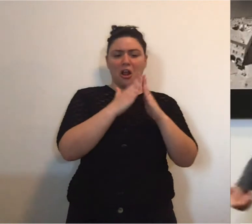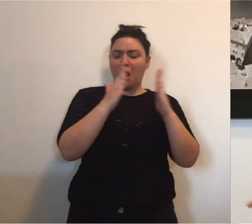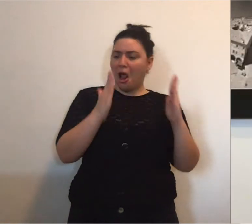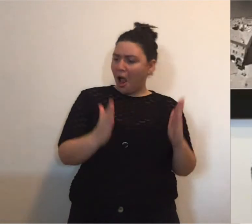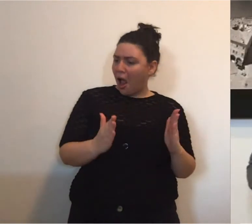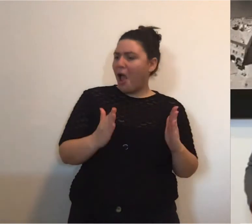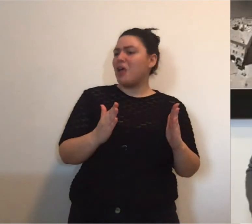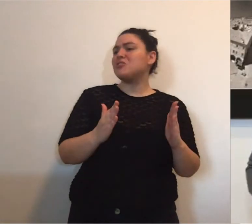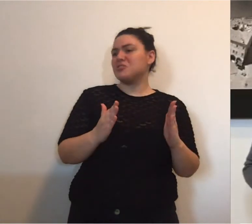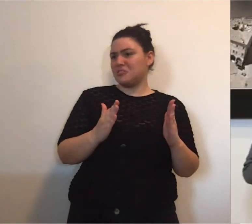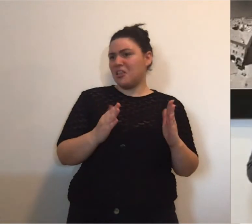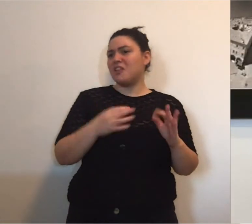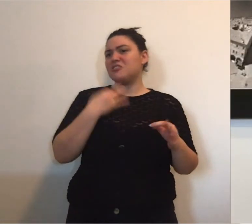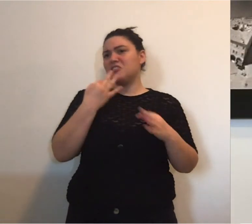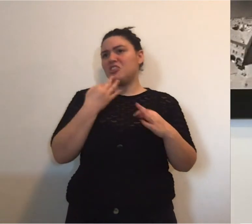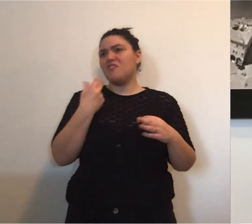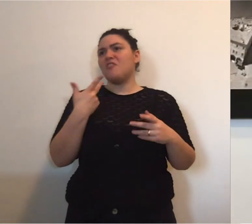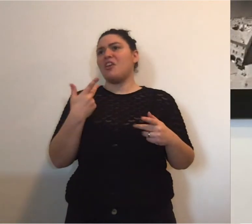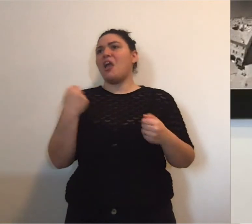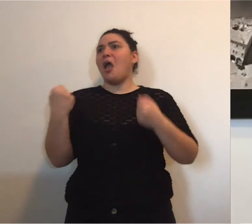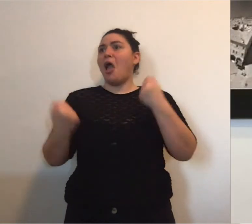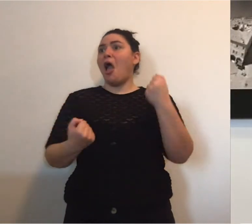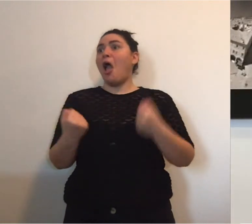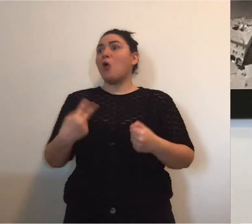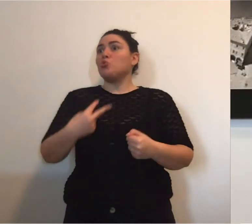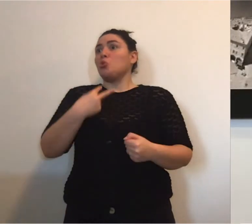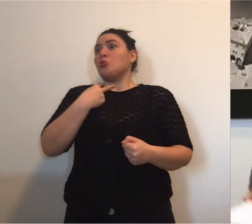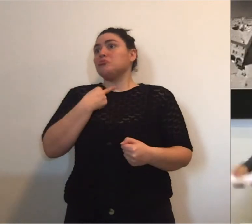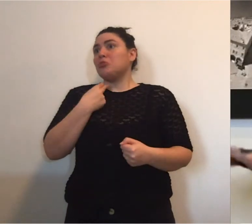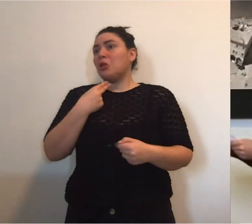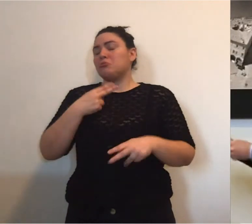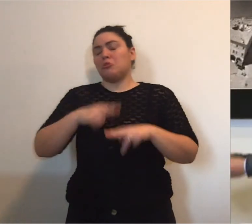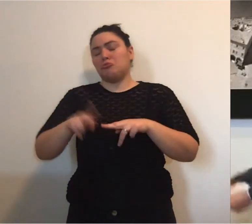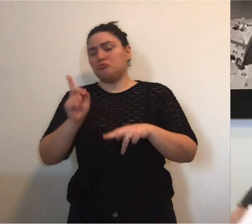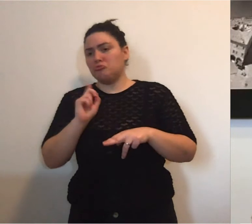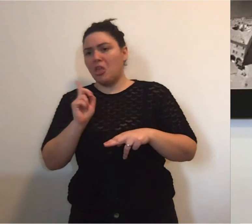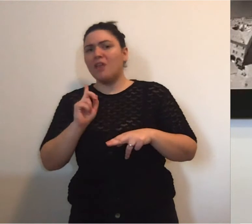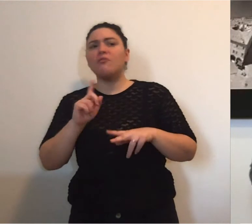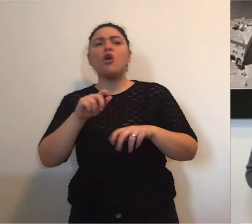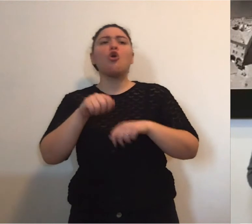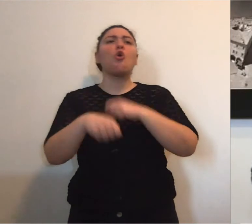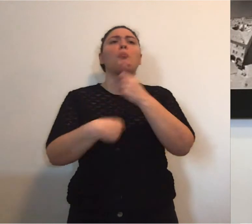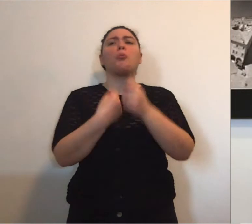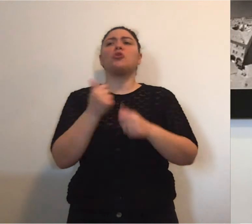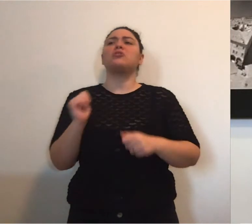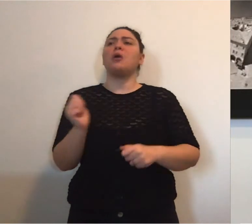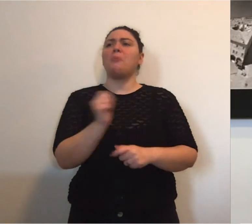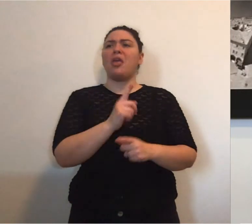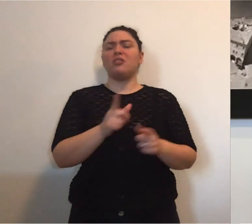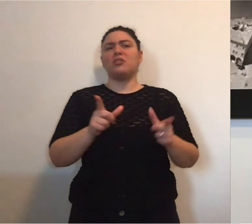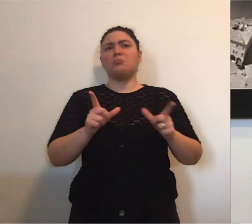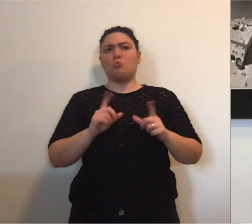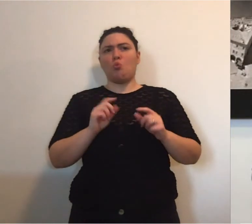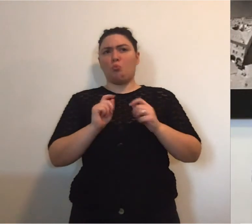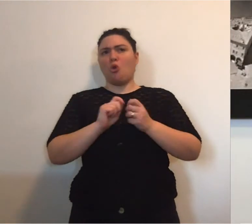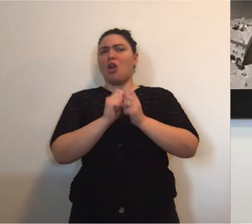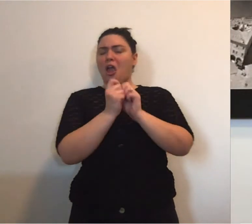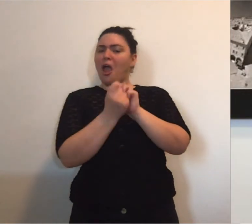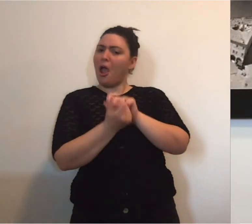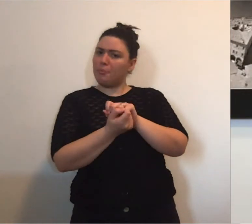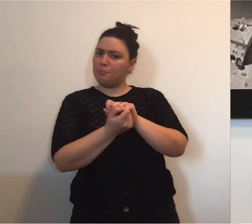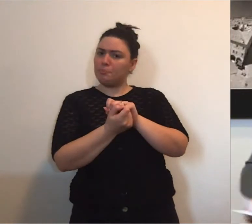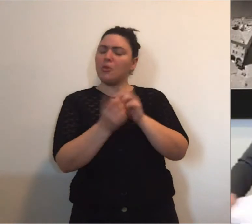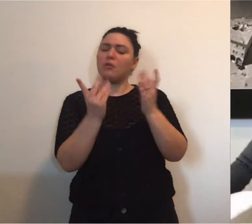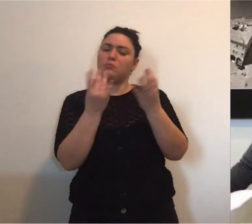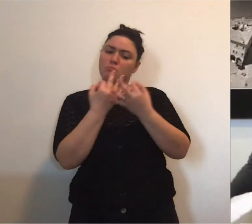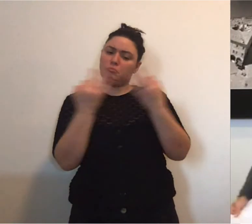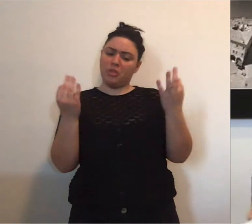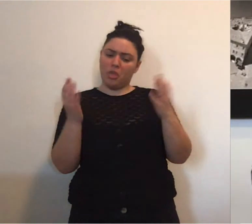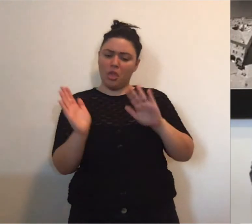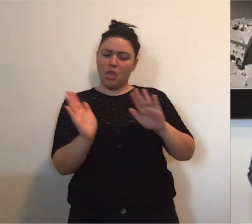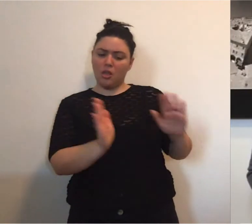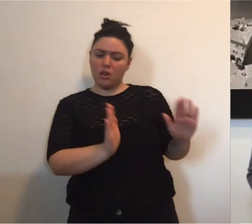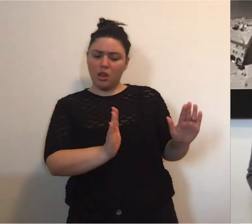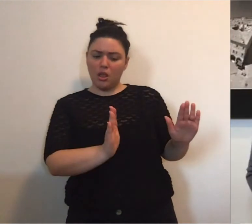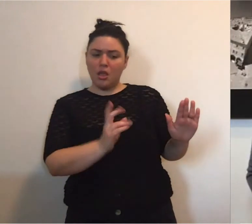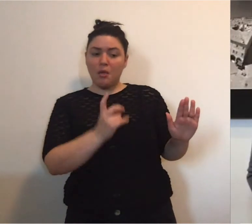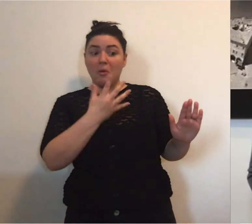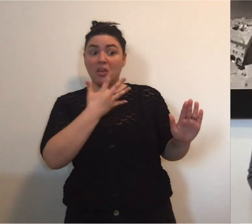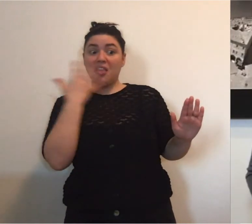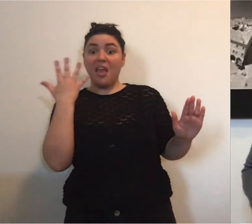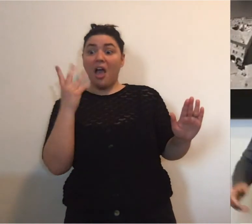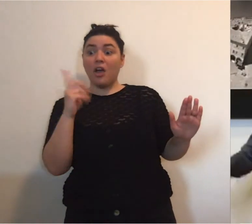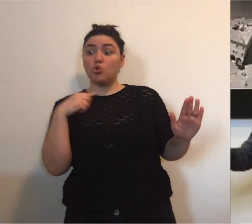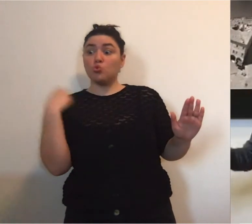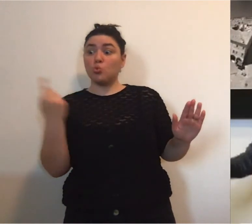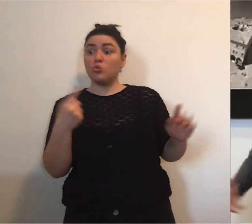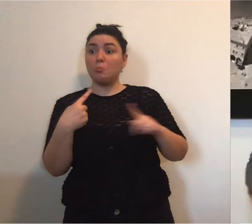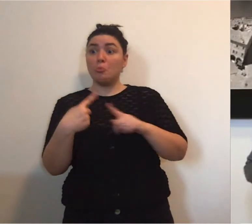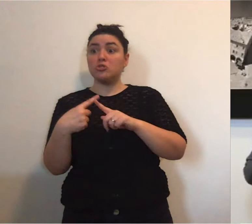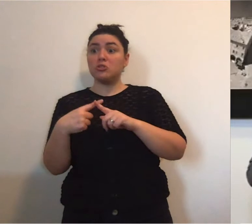li siamo presi in questi giorni, si può a volte lavorare da casa, non dipendiamo così tanto dall'auto, ci sono una serie di comportamenti che